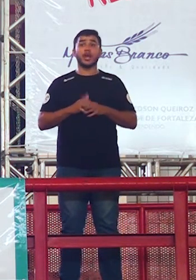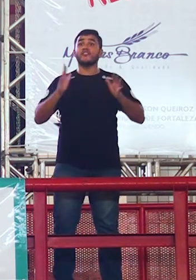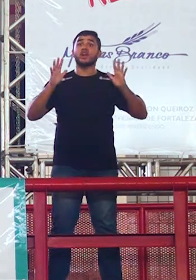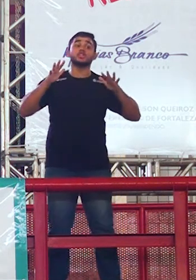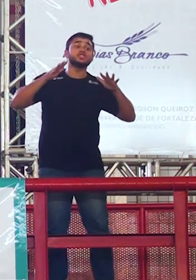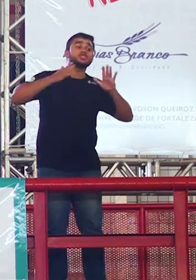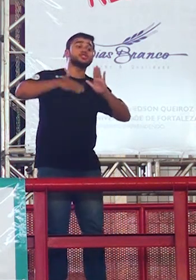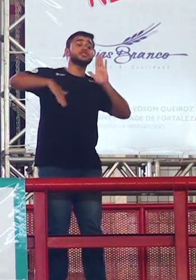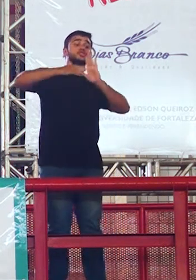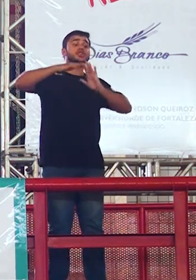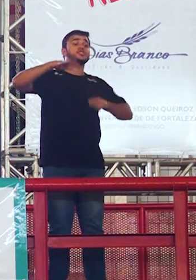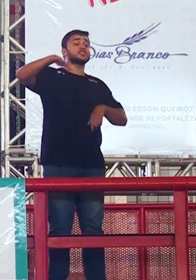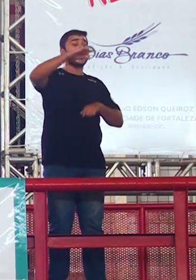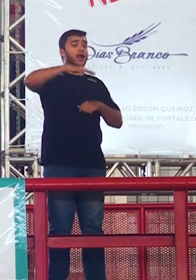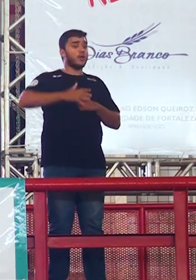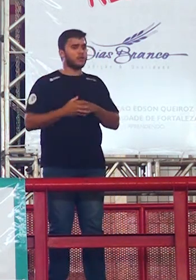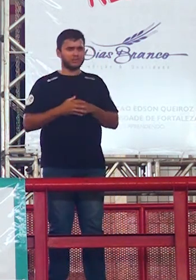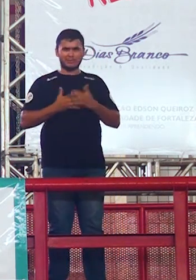ele está falando de que